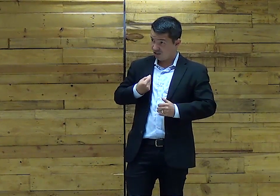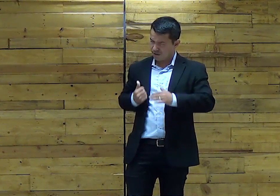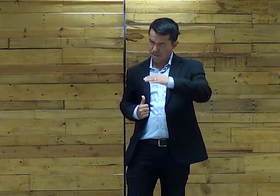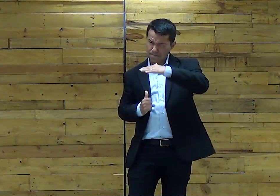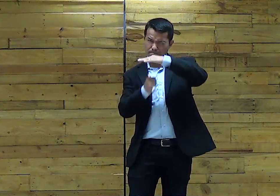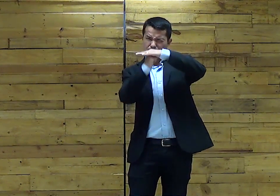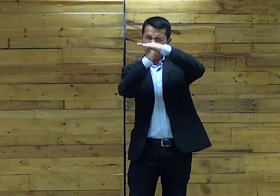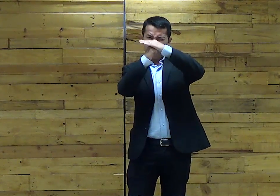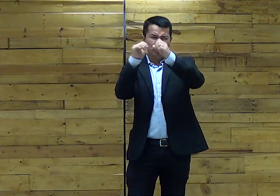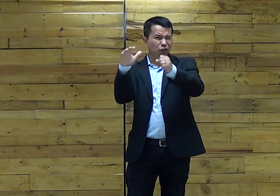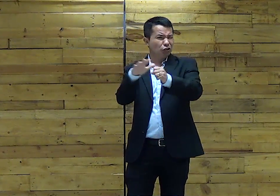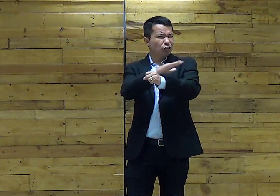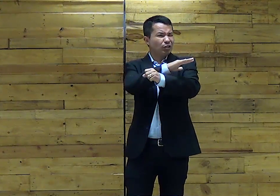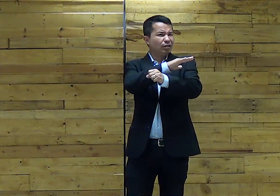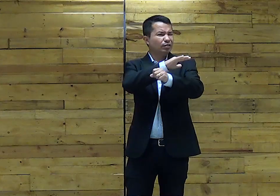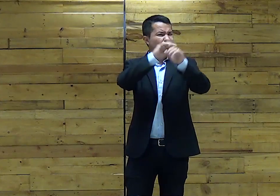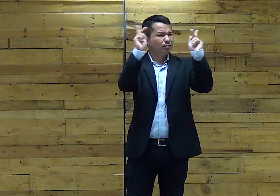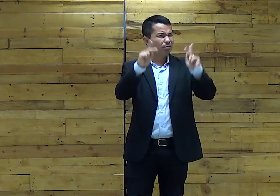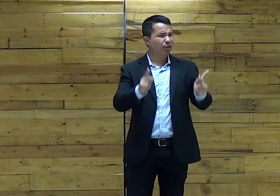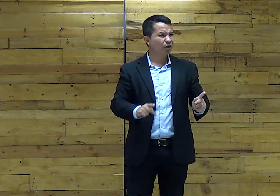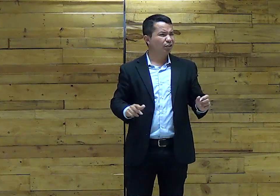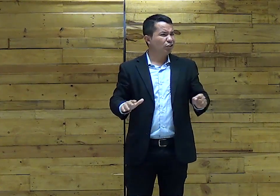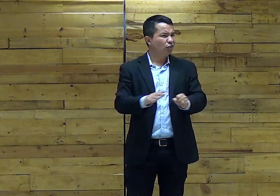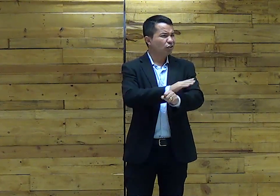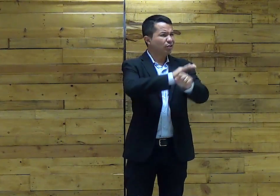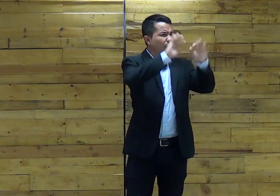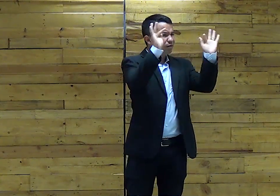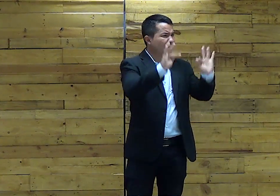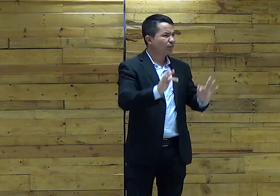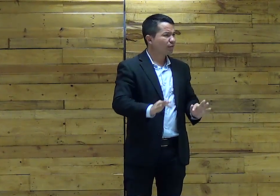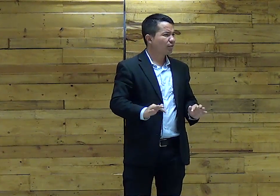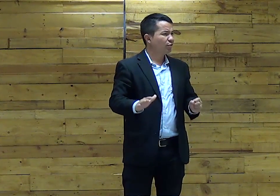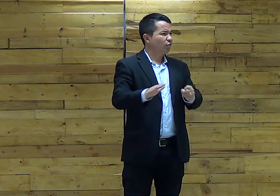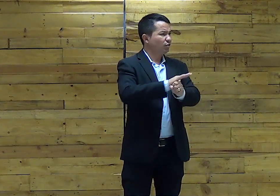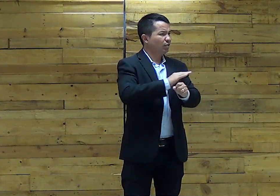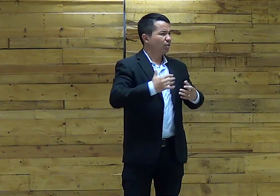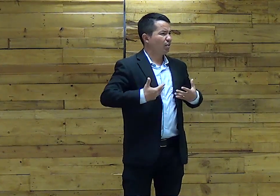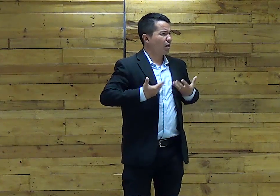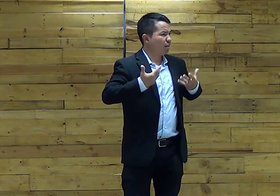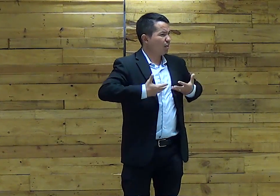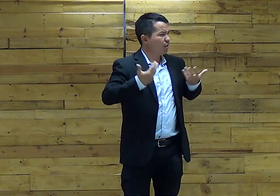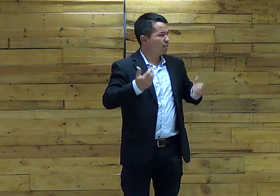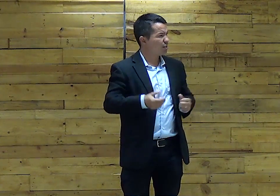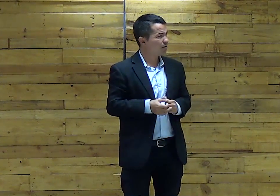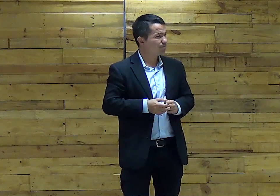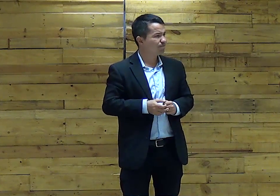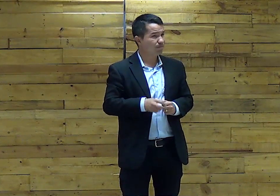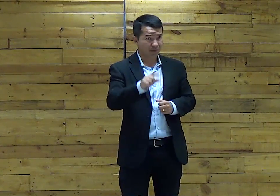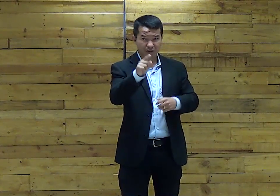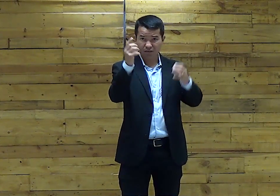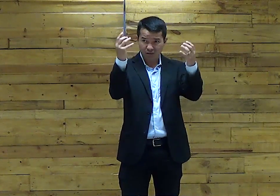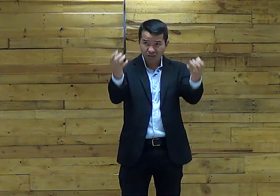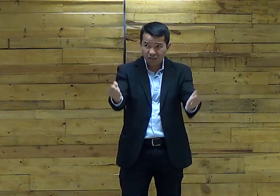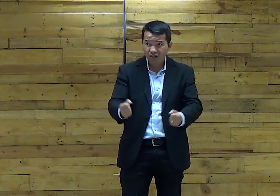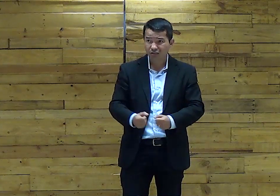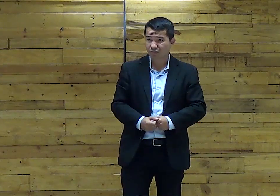aceita Essa vida Abundante? Vida de paz De alegria De felicidade? Você